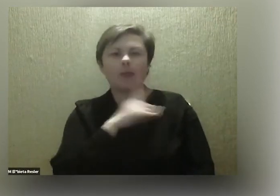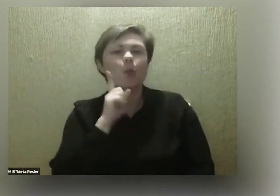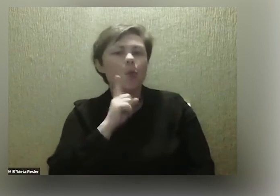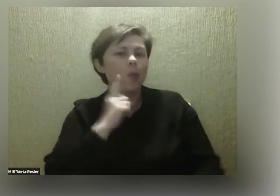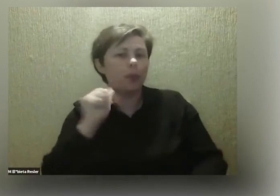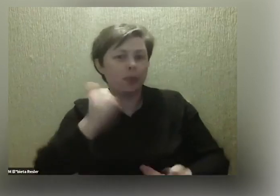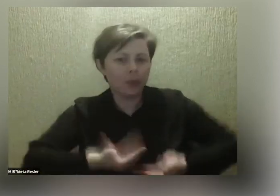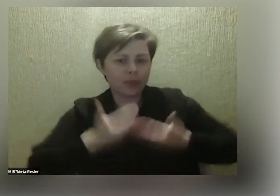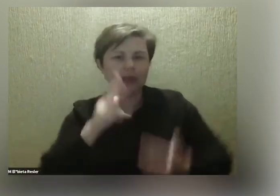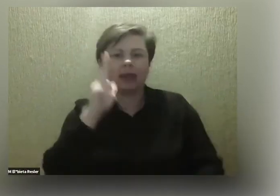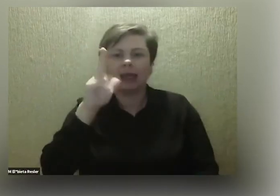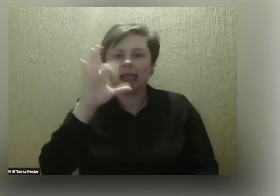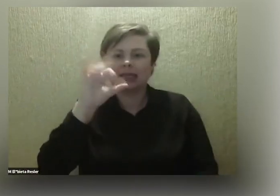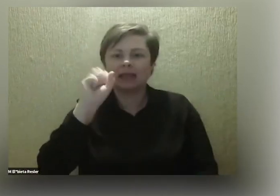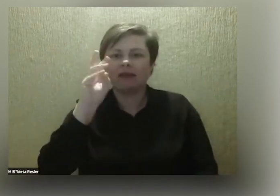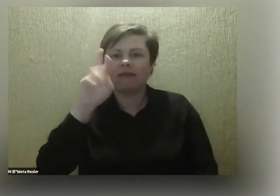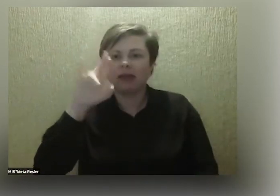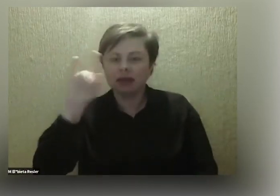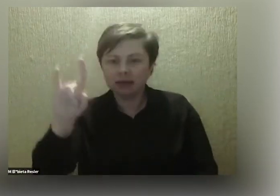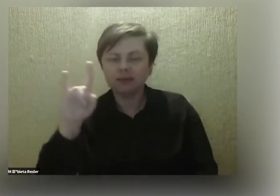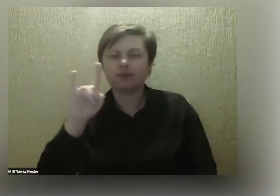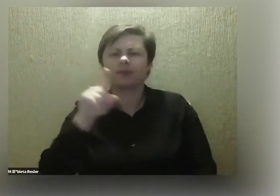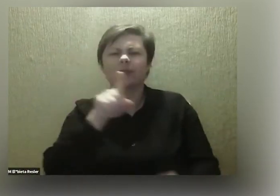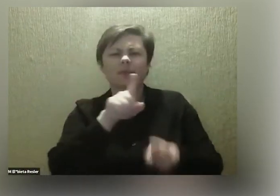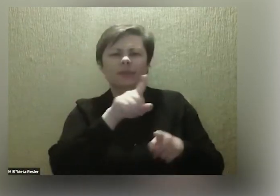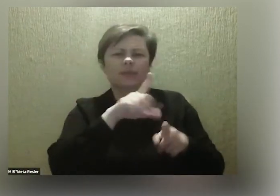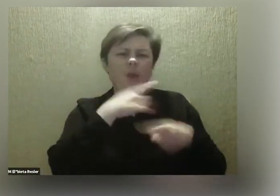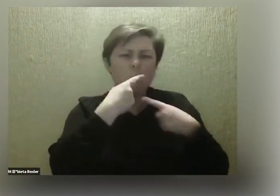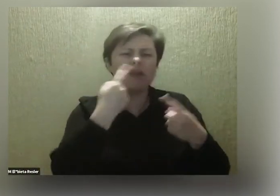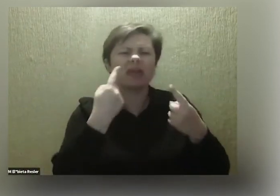opowiadałaś o takich sytuacjach nawet w szpitalu,